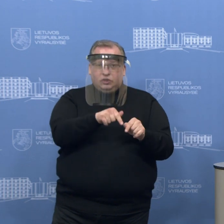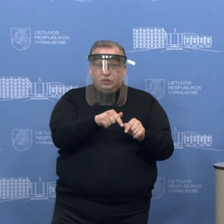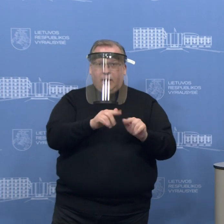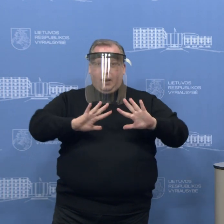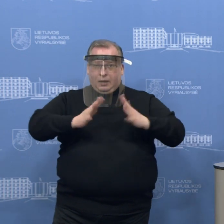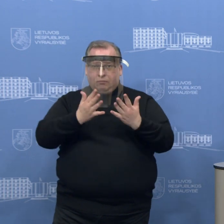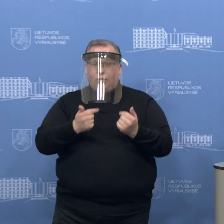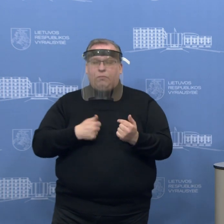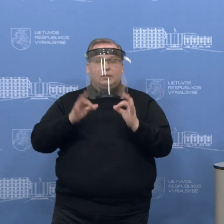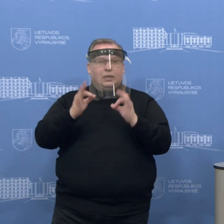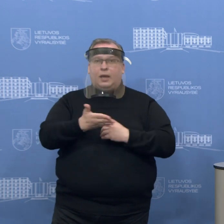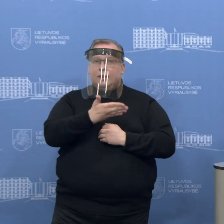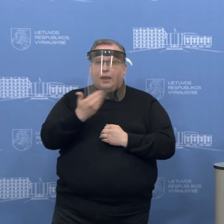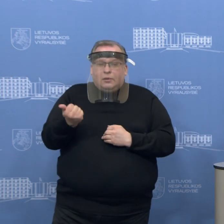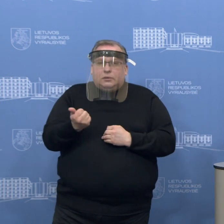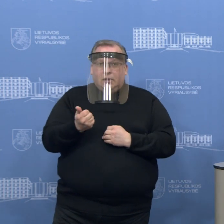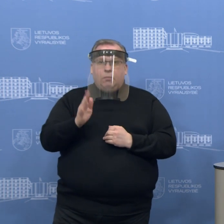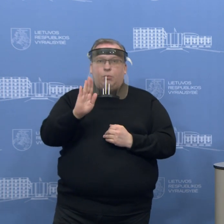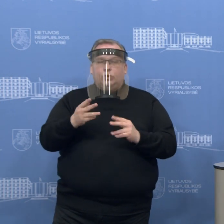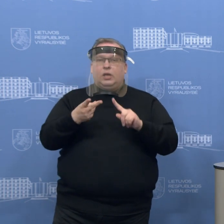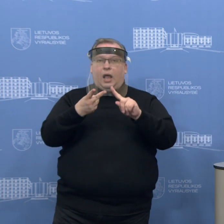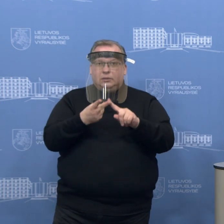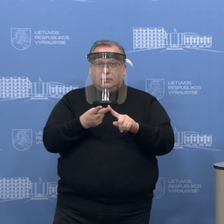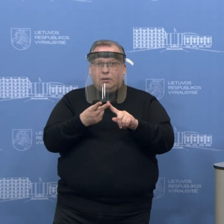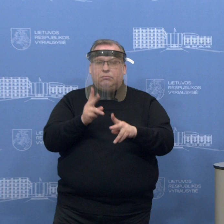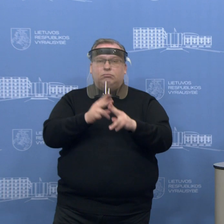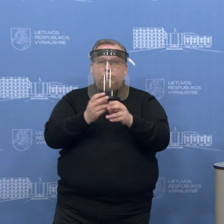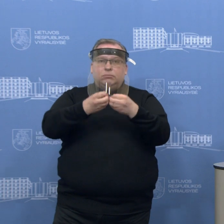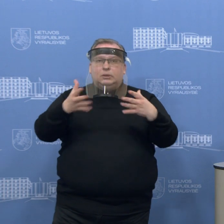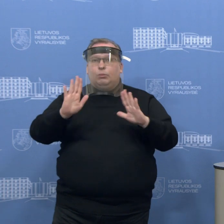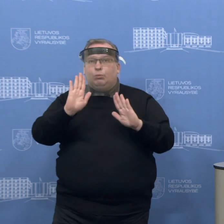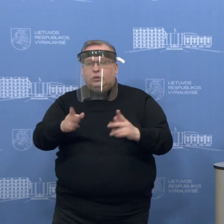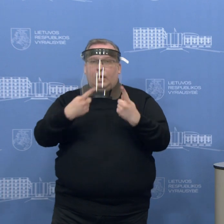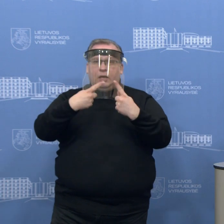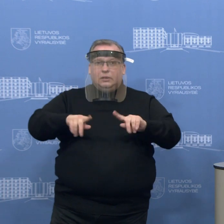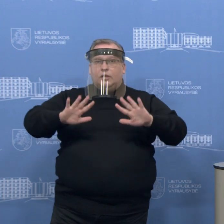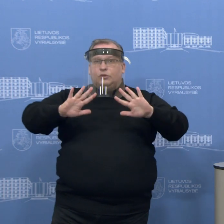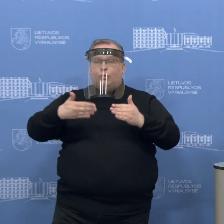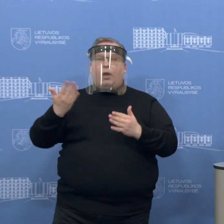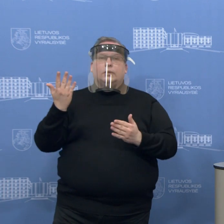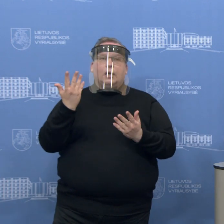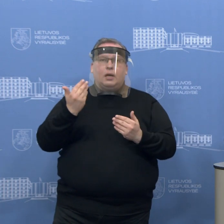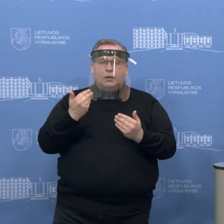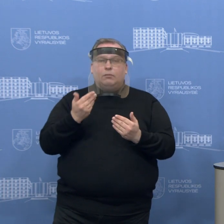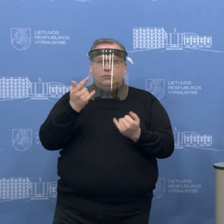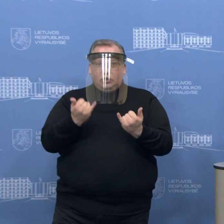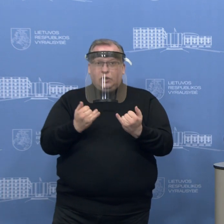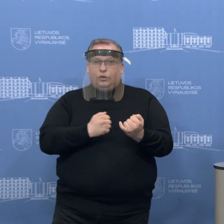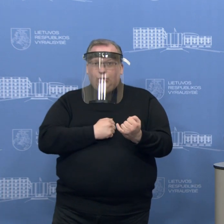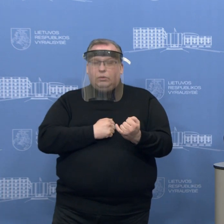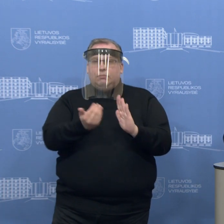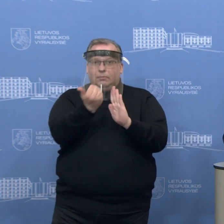momentui. Mes tikrai nesame garantuoti ar bus antra banga, ar bus kita situacija panašiai, ir dėl to turėtume šiandien